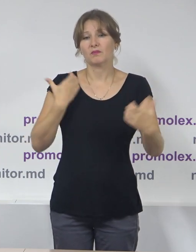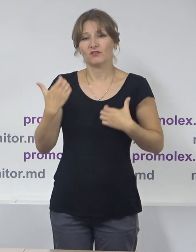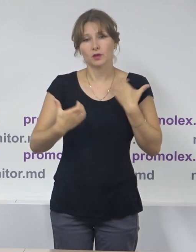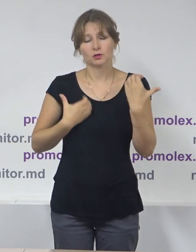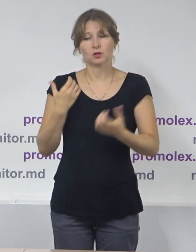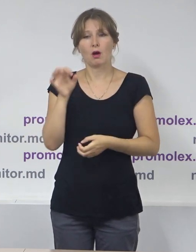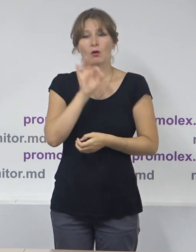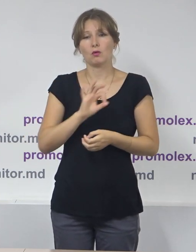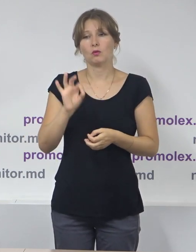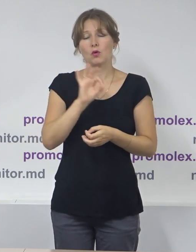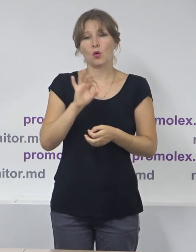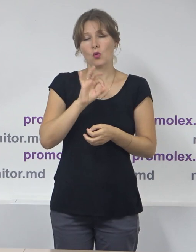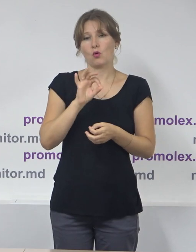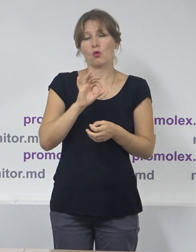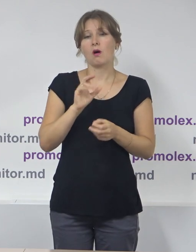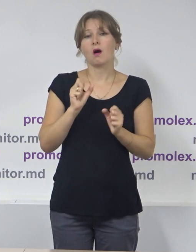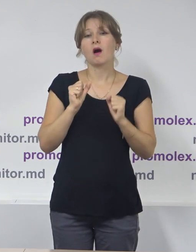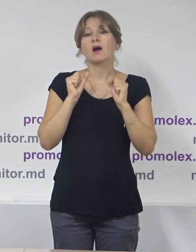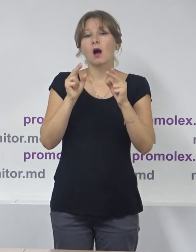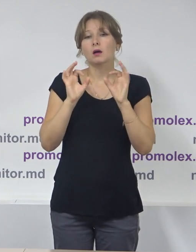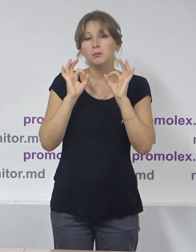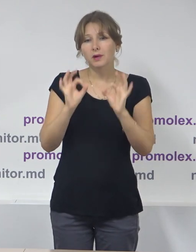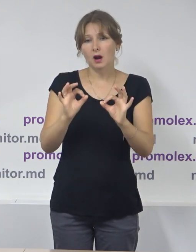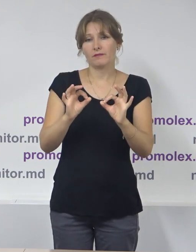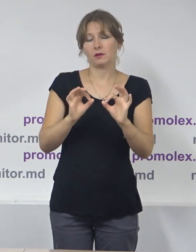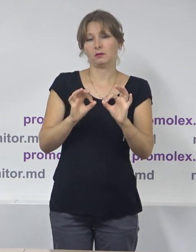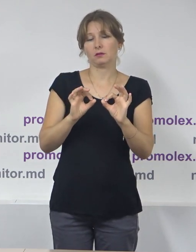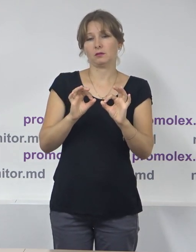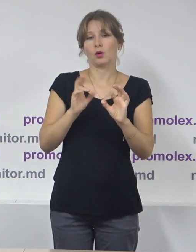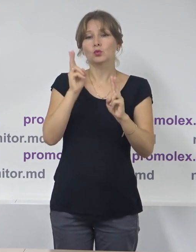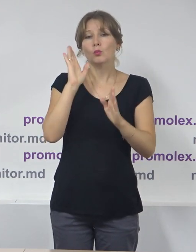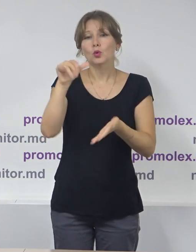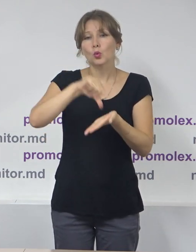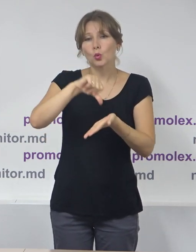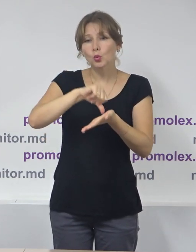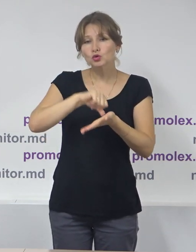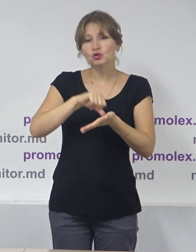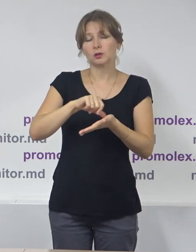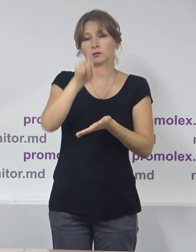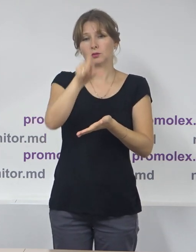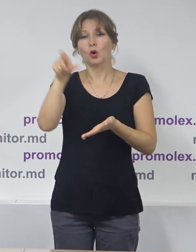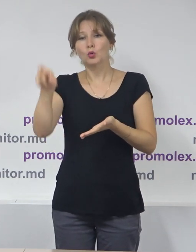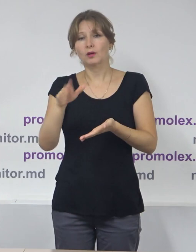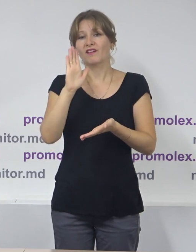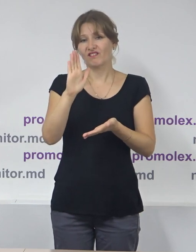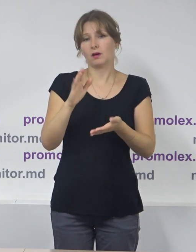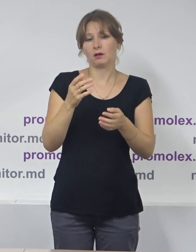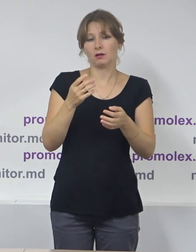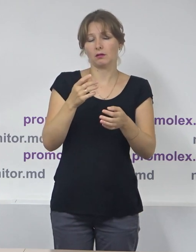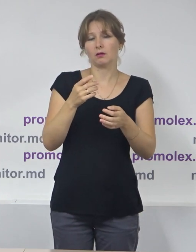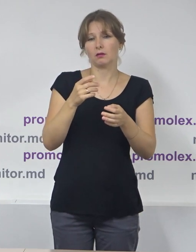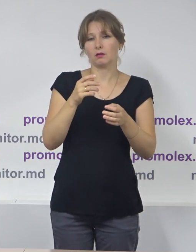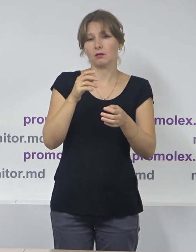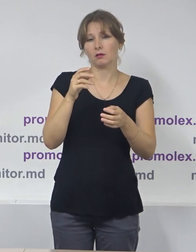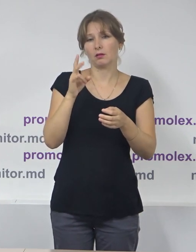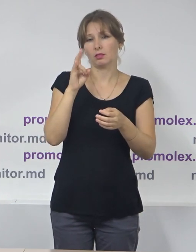cu privire la predictibilitatea procedurilor de disemnare care vor demara a candidatilor, care trebuie să demareze deja pe